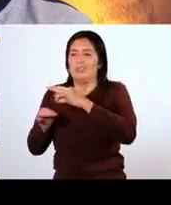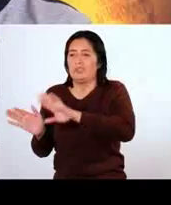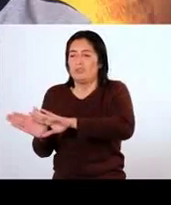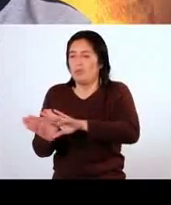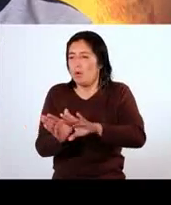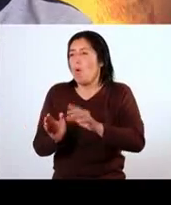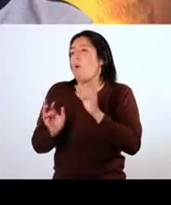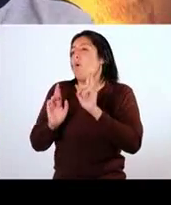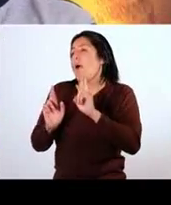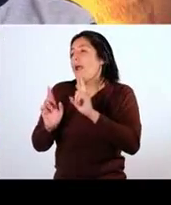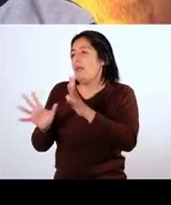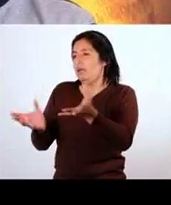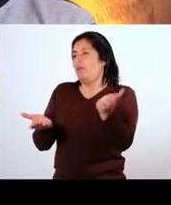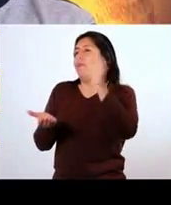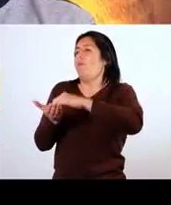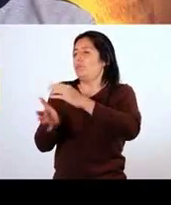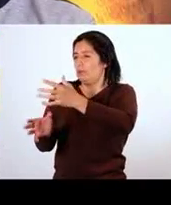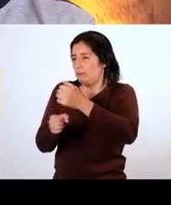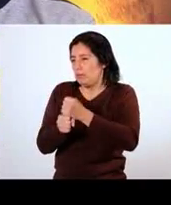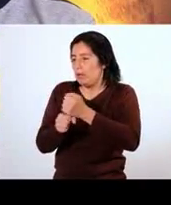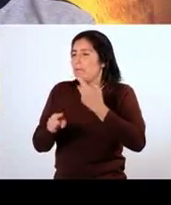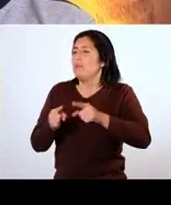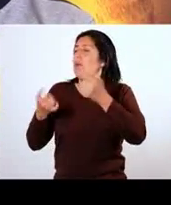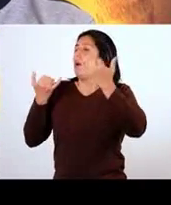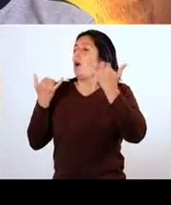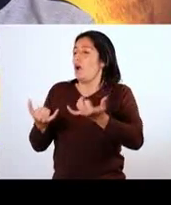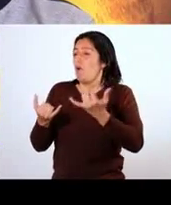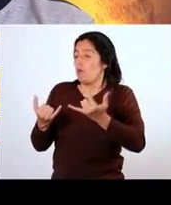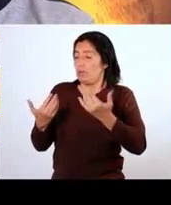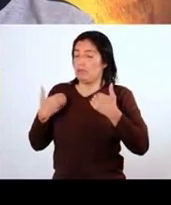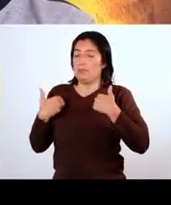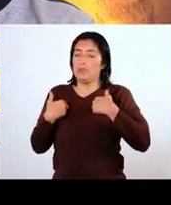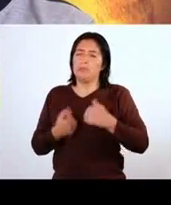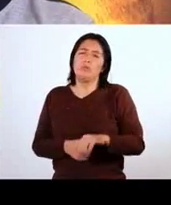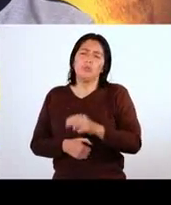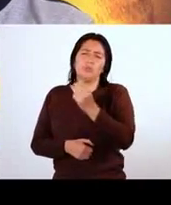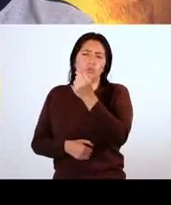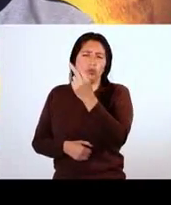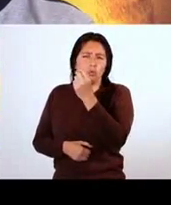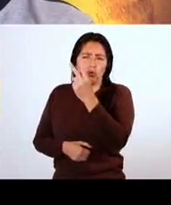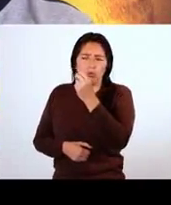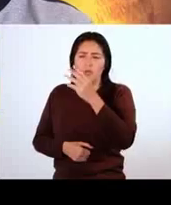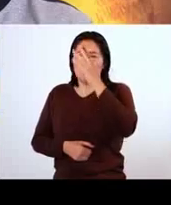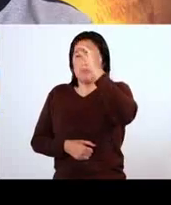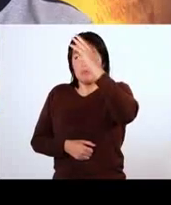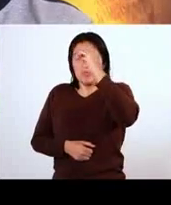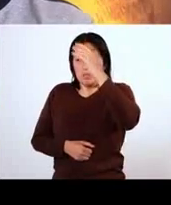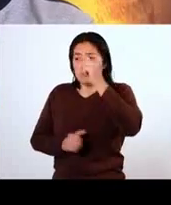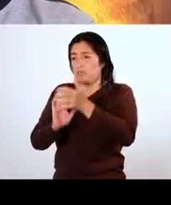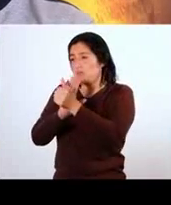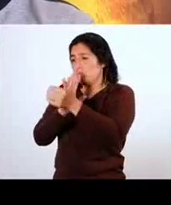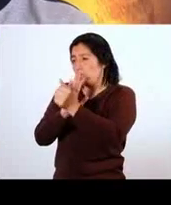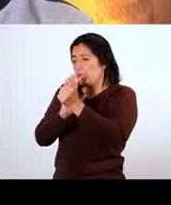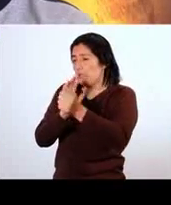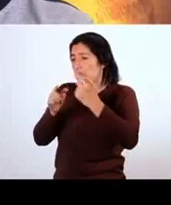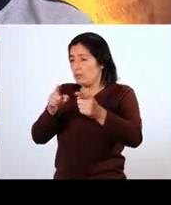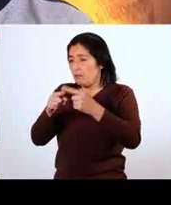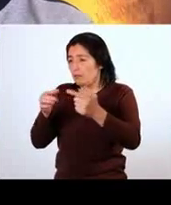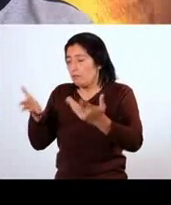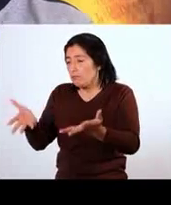espero que lo retomen. Pero el día de hoy tenemos nosotros una docena de chicos con habilidades diferentes que